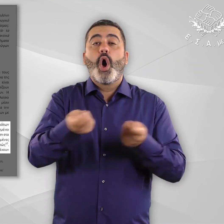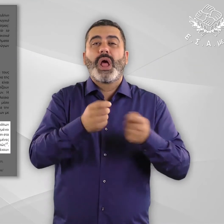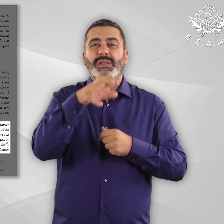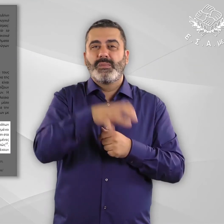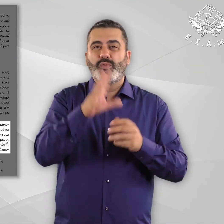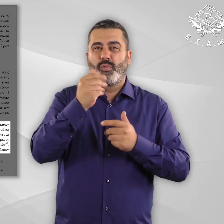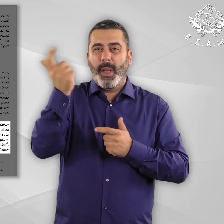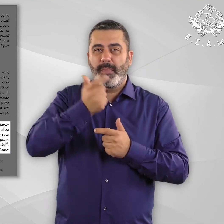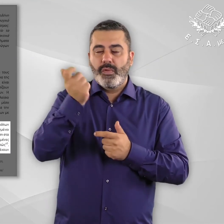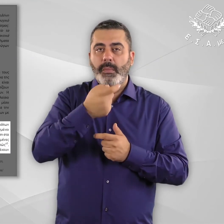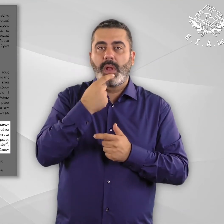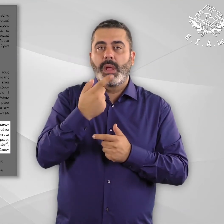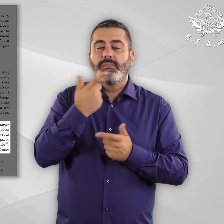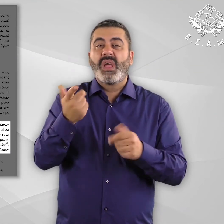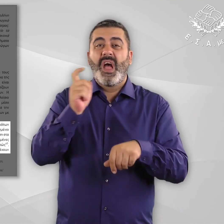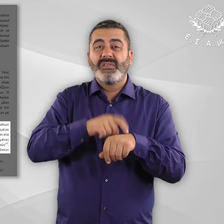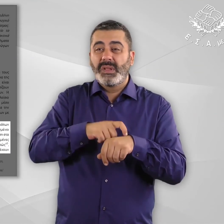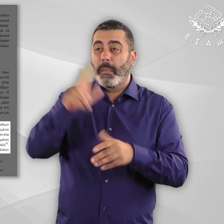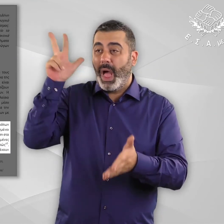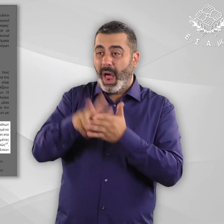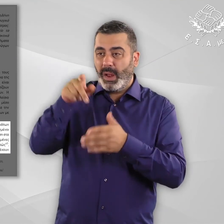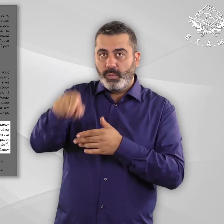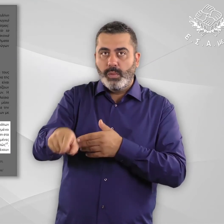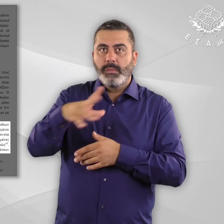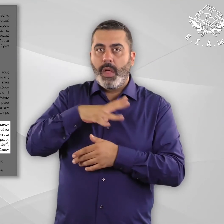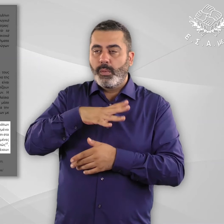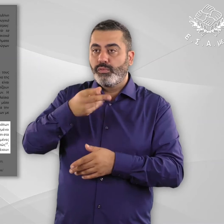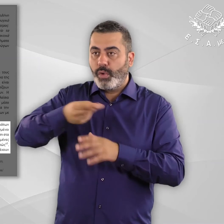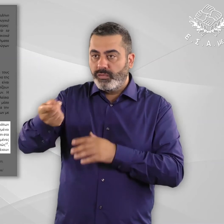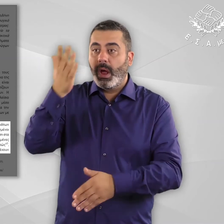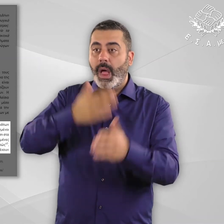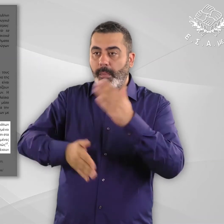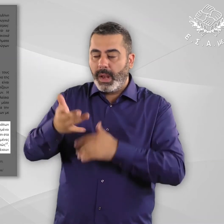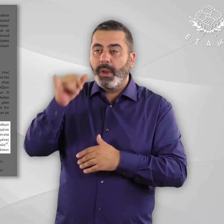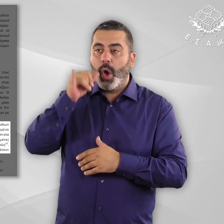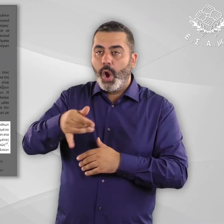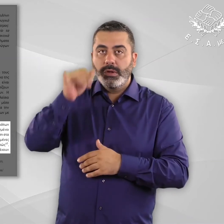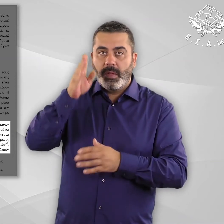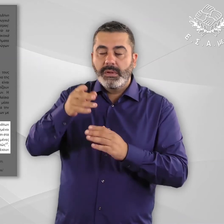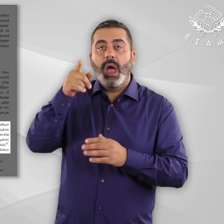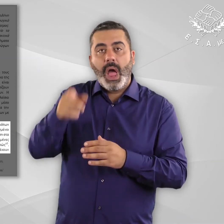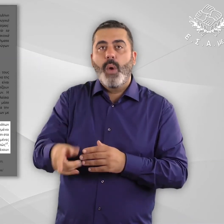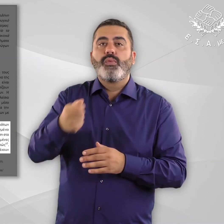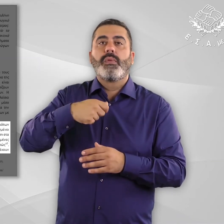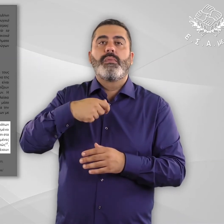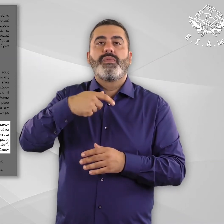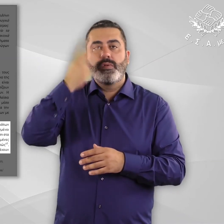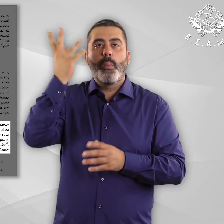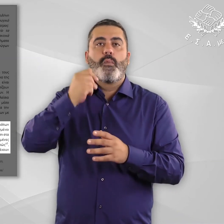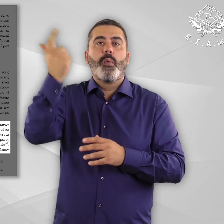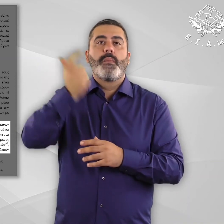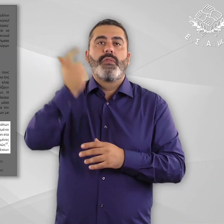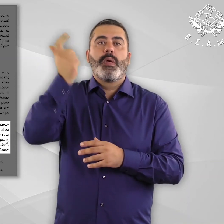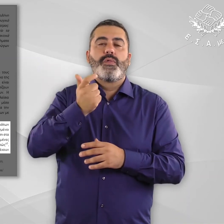τον Οργανισμό Προνοιακών Επιδομάτων Κοινωνικής Αλληλεγγύης, ο ΠΚ, όσοι είναι αναγνωρισμένοι πρόσφυγες με αναπηρία και